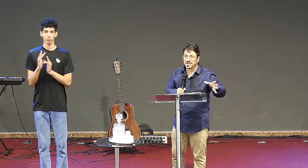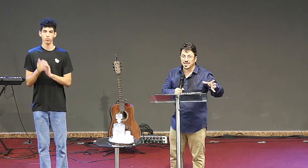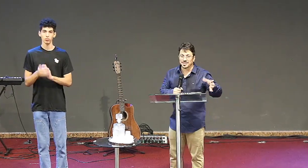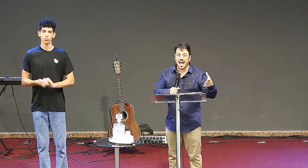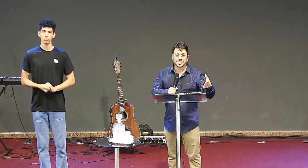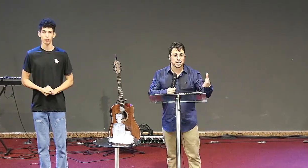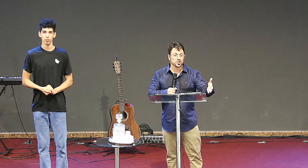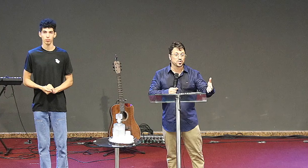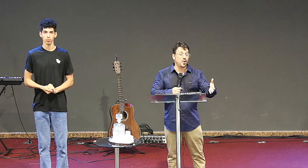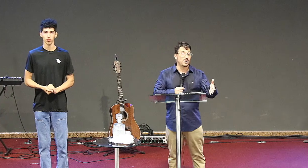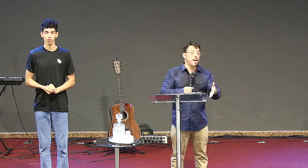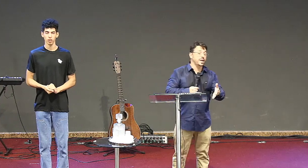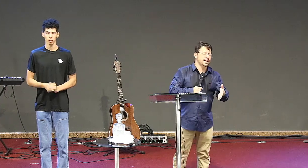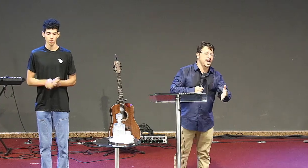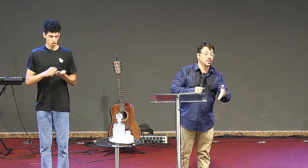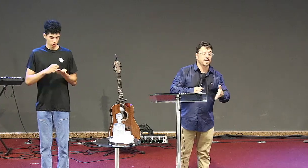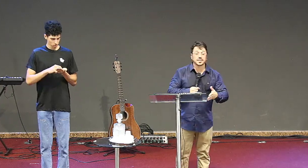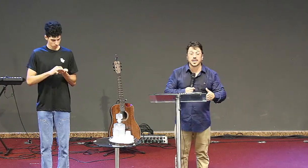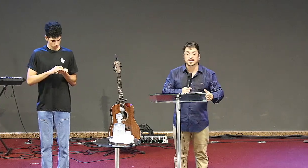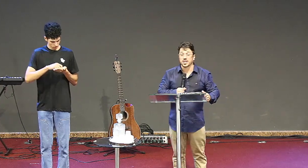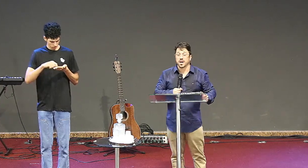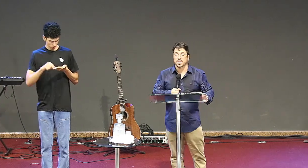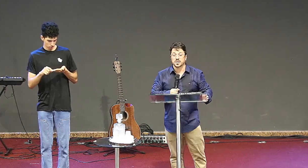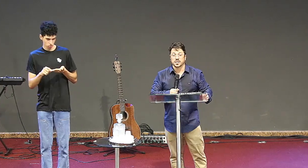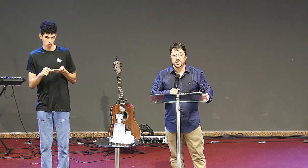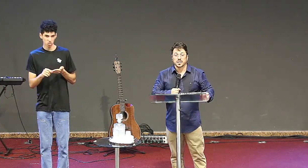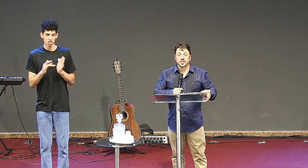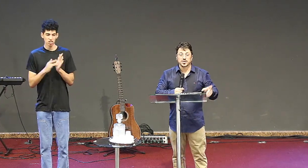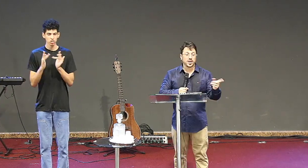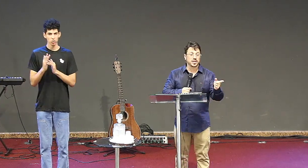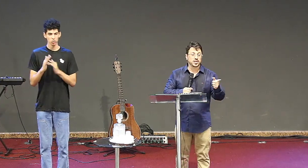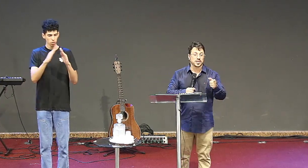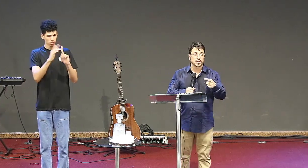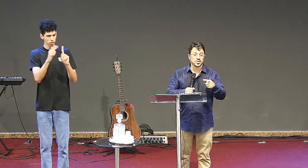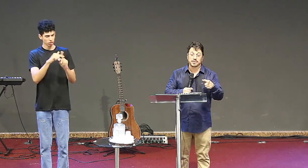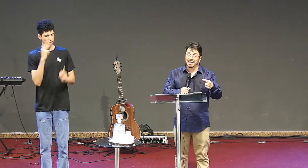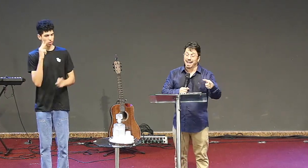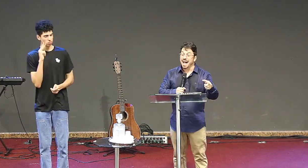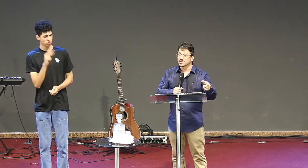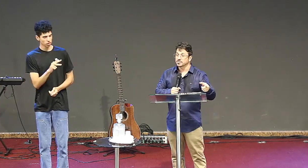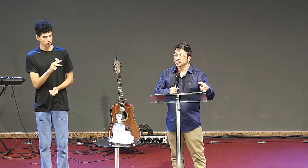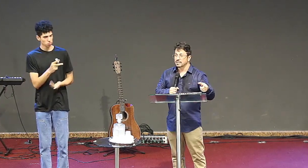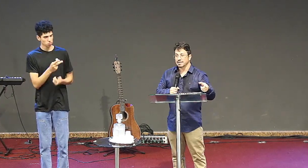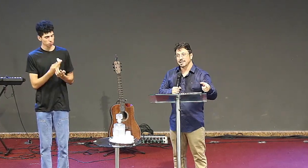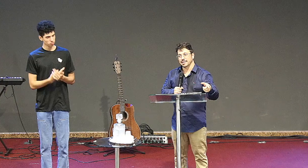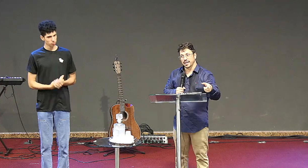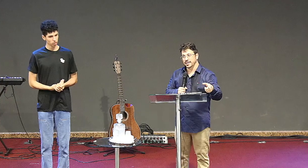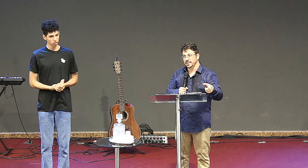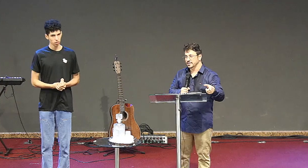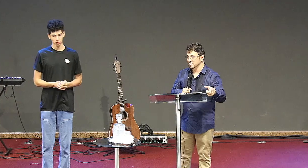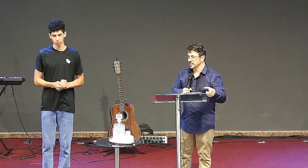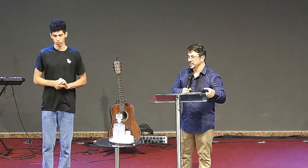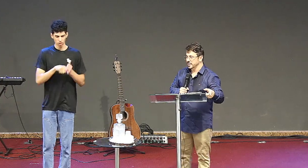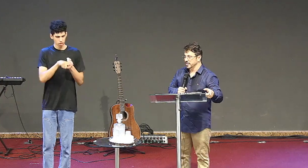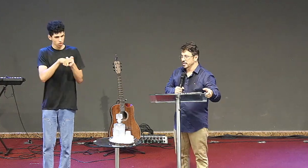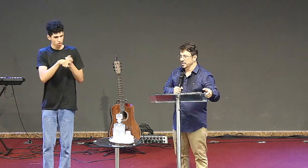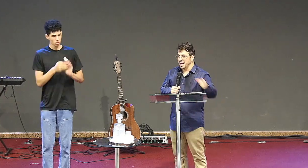cada uma dessas cartas, Jesus vai olhar para a igreja e vai dizer assim, olha, isso aqui, isso aqui, isso aqui está errado. Acerta aí.